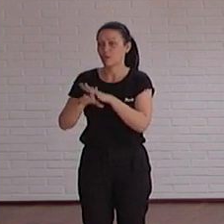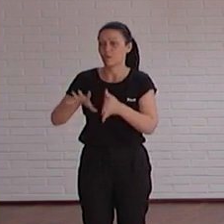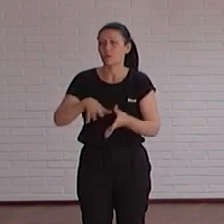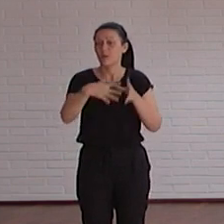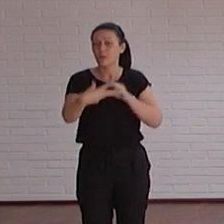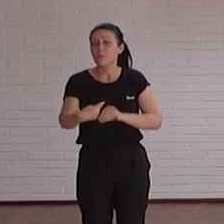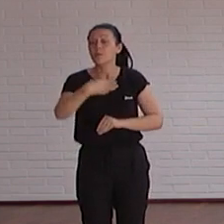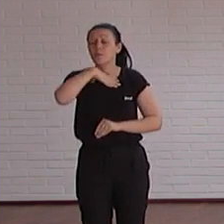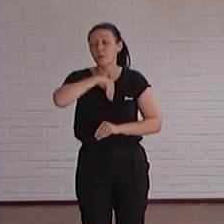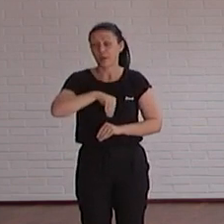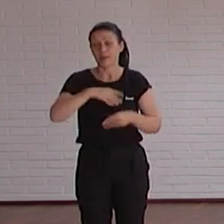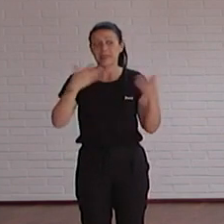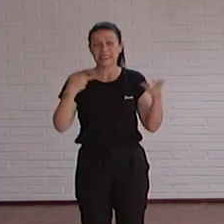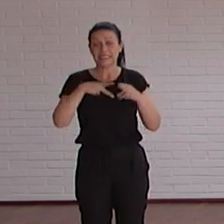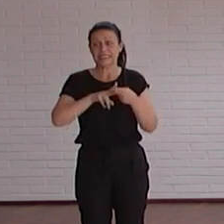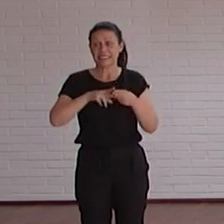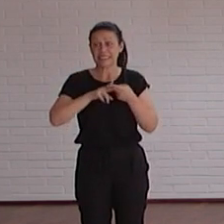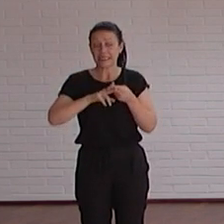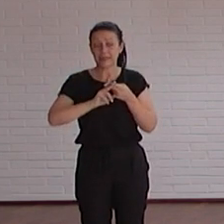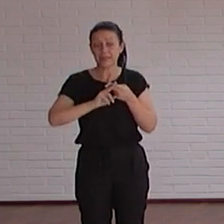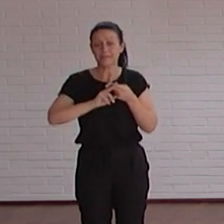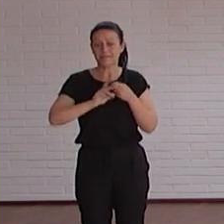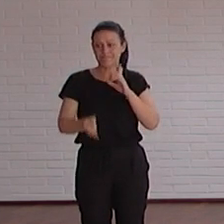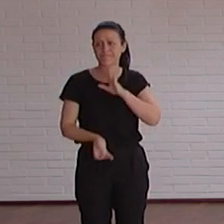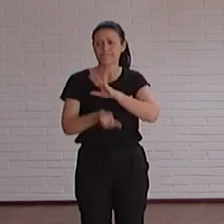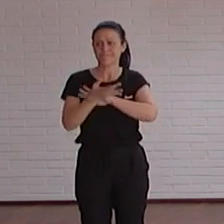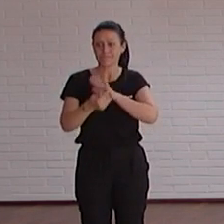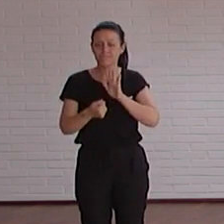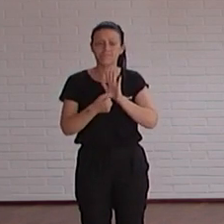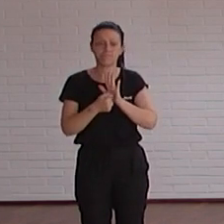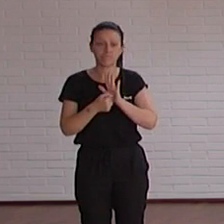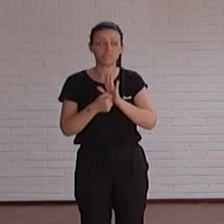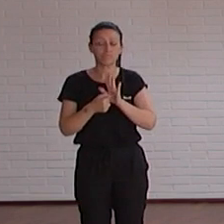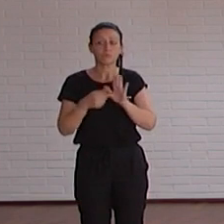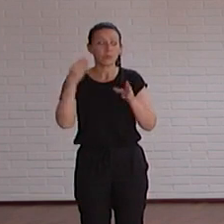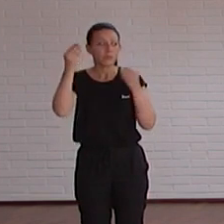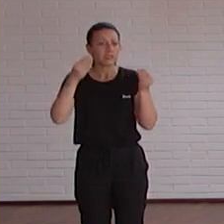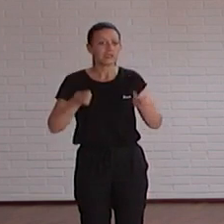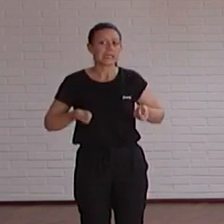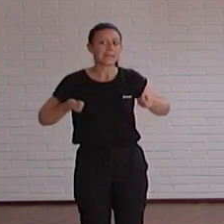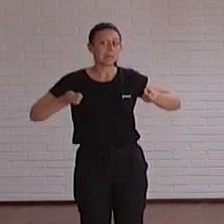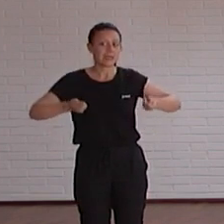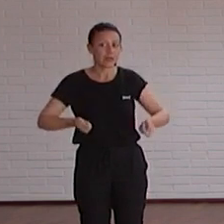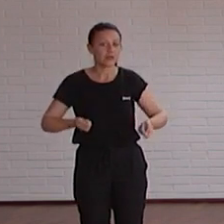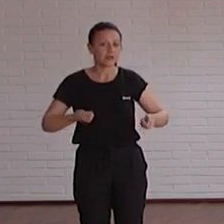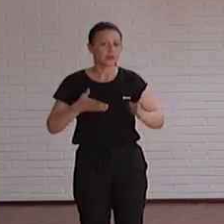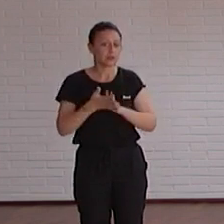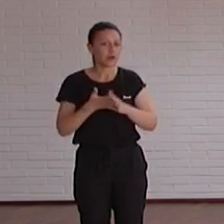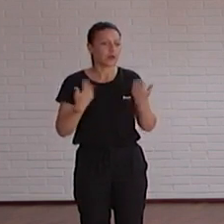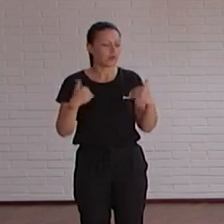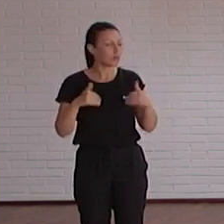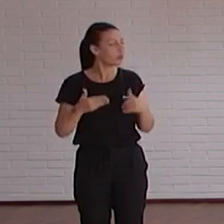medida de lo posible intentáramos hacer estas herramientas que hemos conseguido ahora vale entonces yo creo que esa implicación ha hecho mucho que no lo pudiéramos hacer